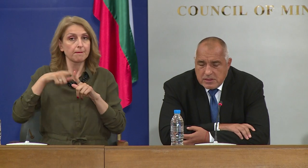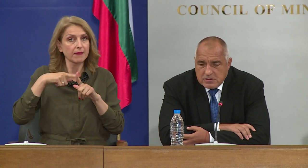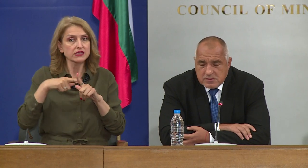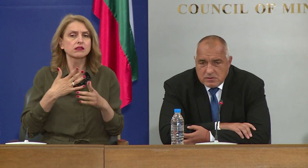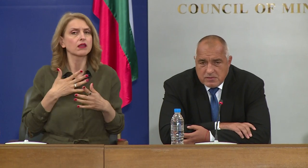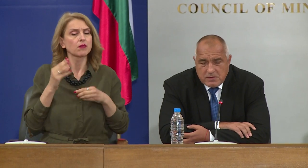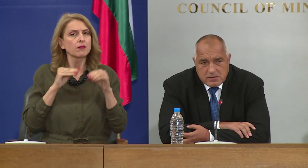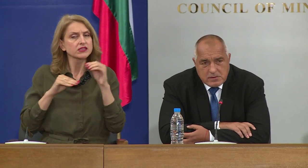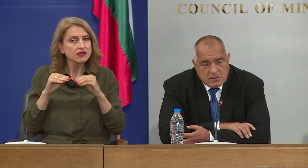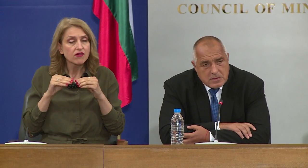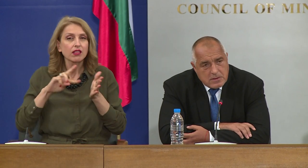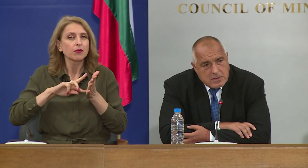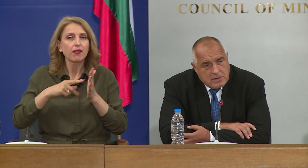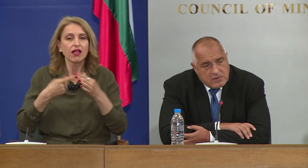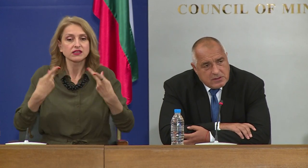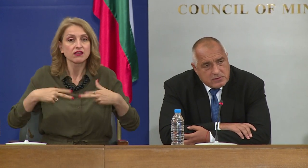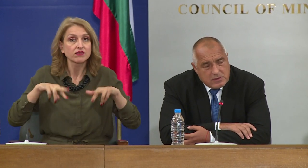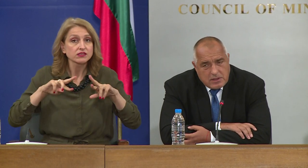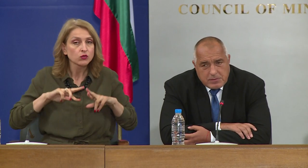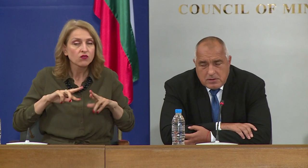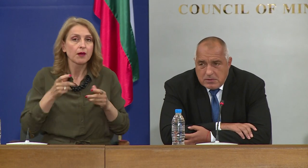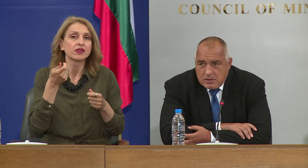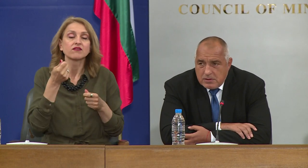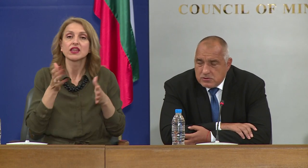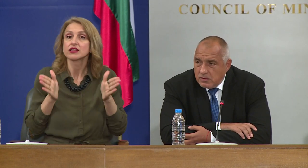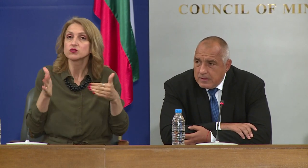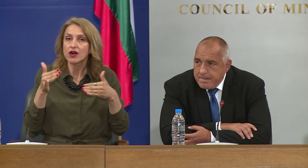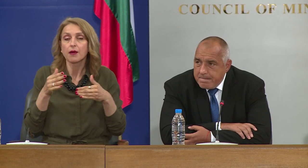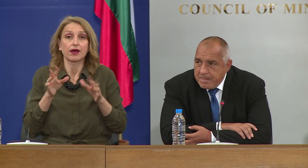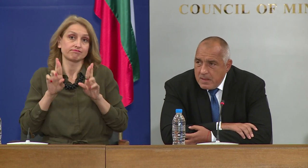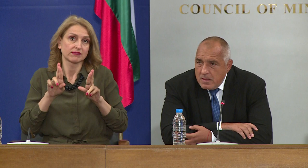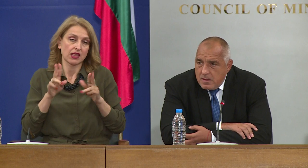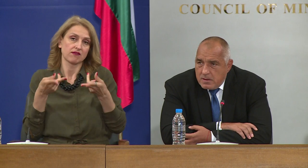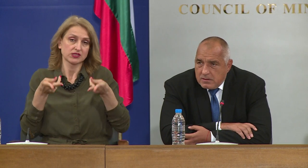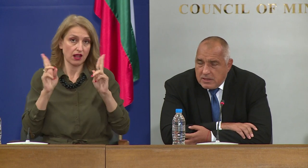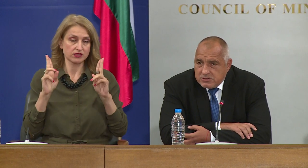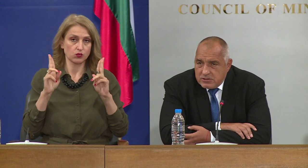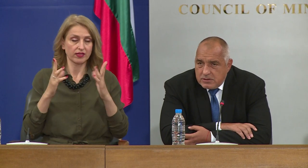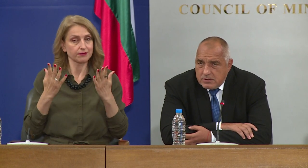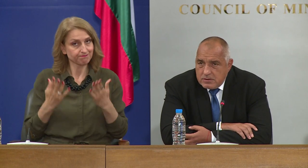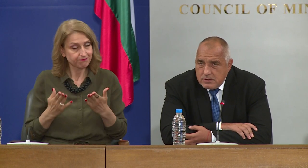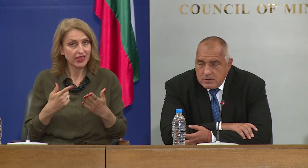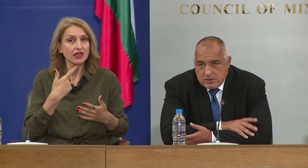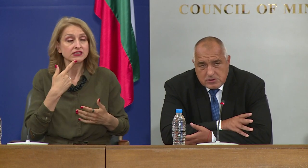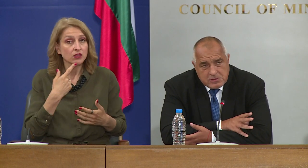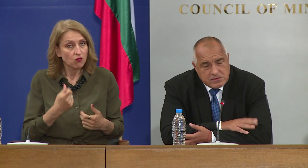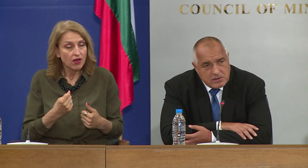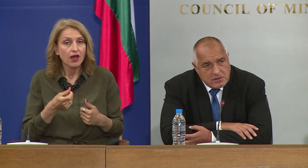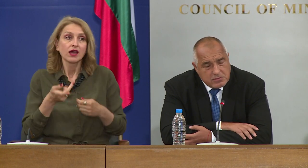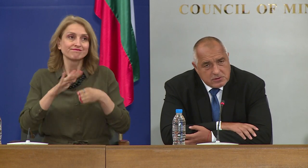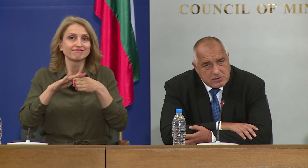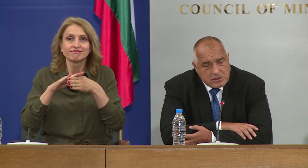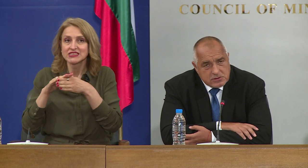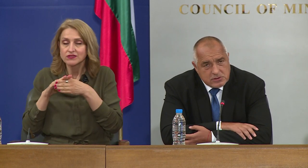плана за възстановяване и финансовата рамка да бъде гласуван. Така че ще ми